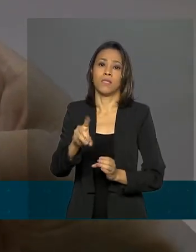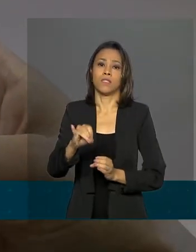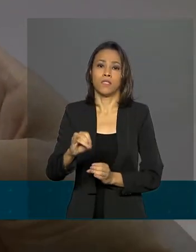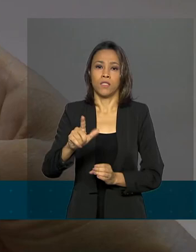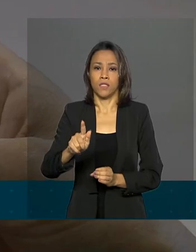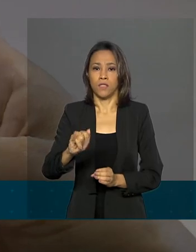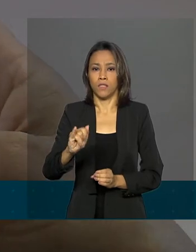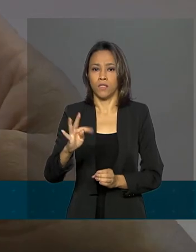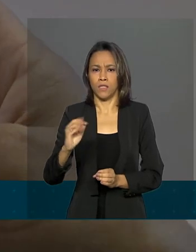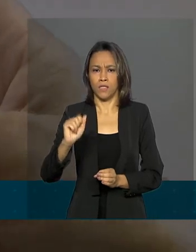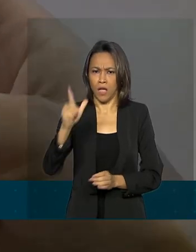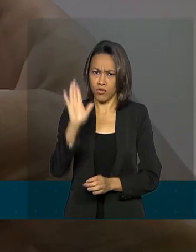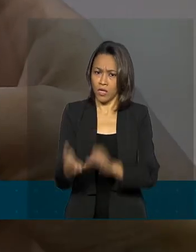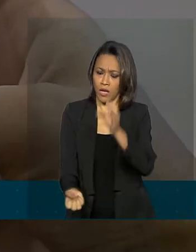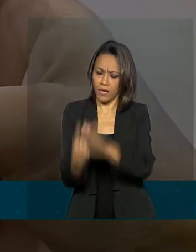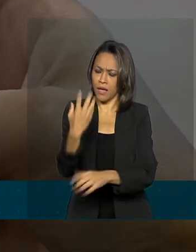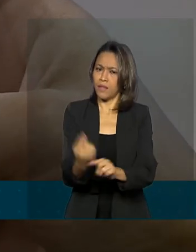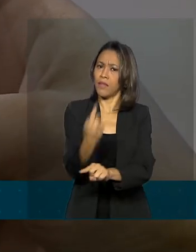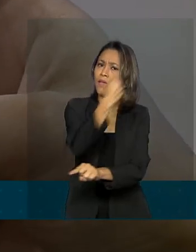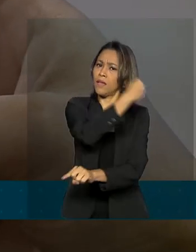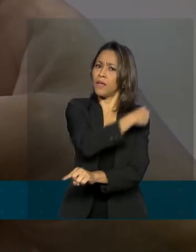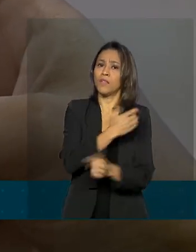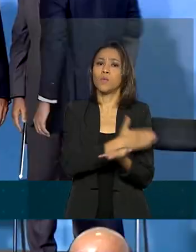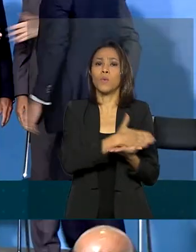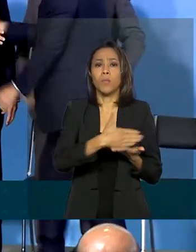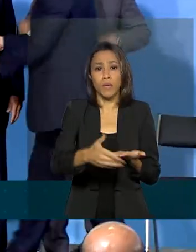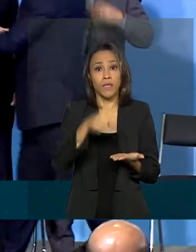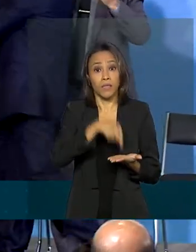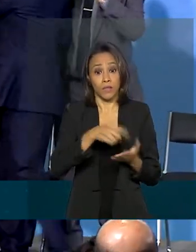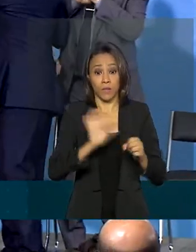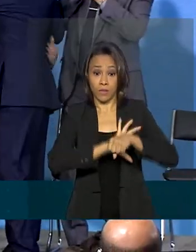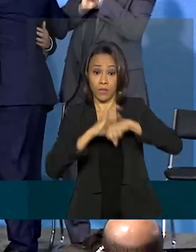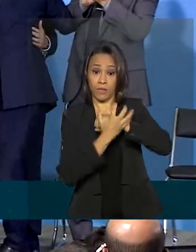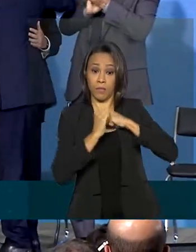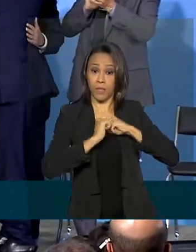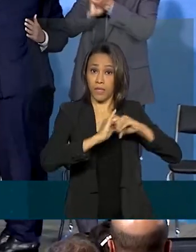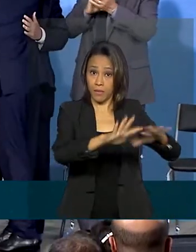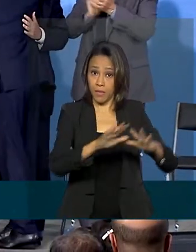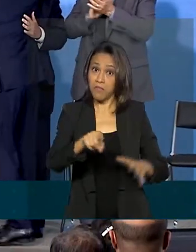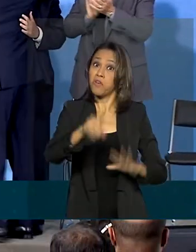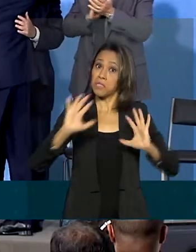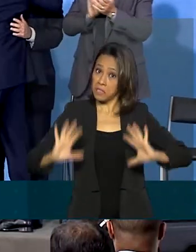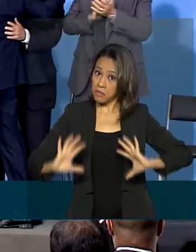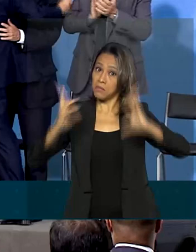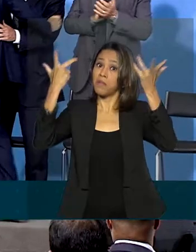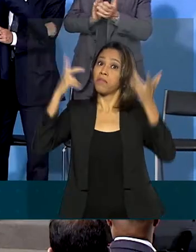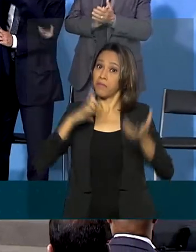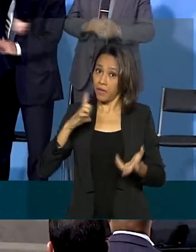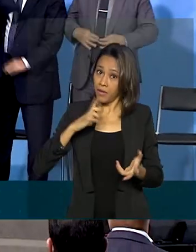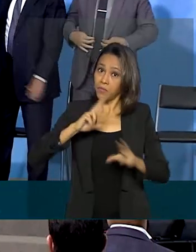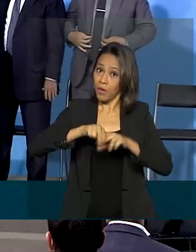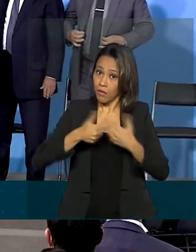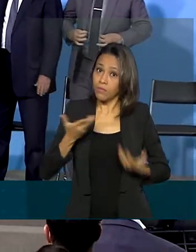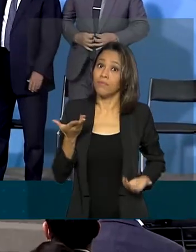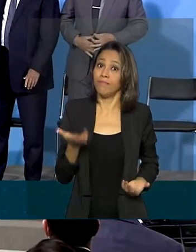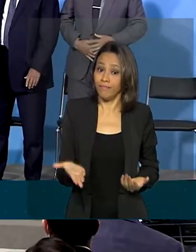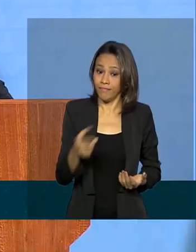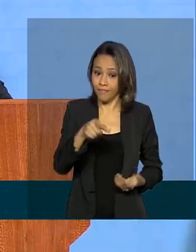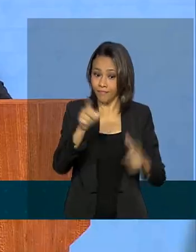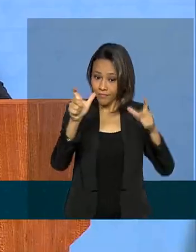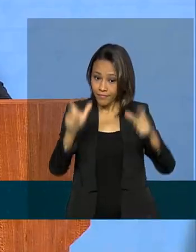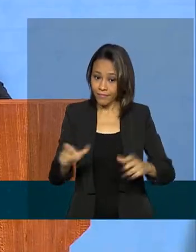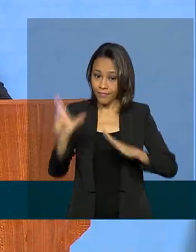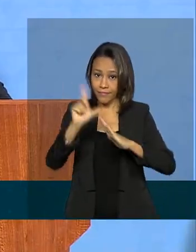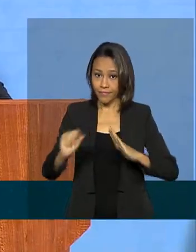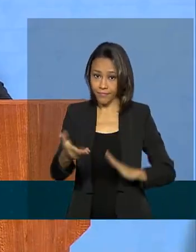criadas desde o início da pandemia do coronavírus. A marca foi celebrada em uma cerimônia no Palácio do Planalto.